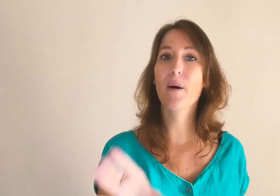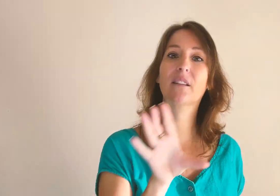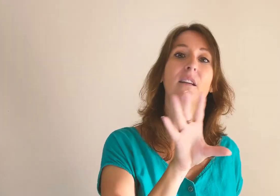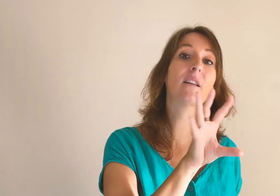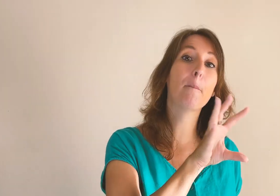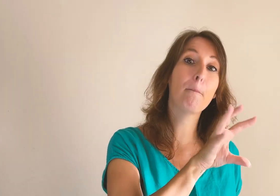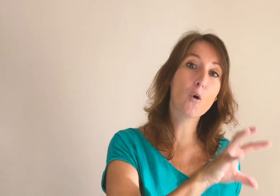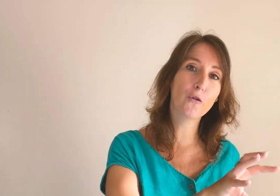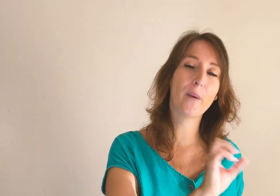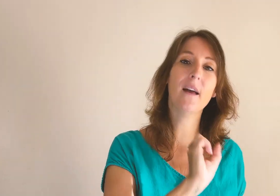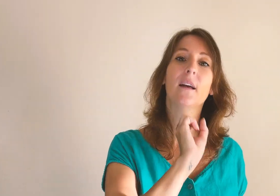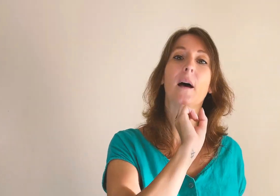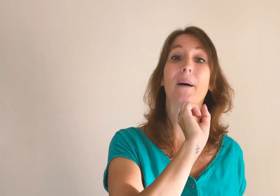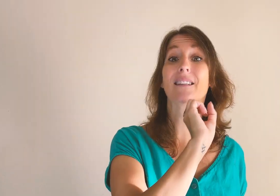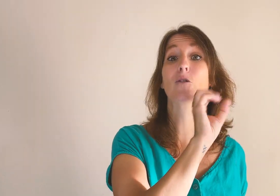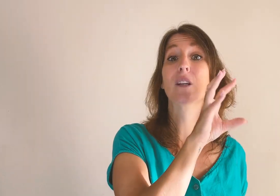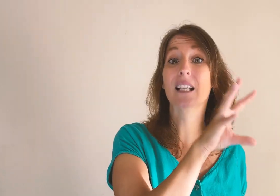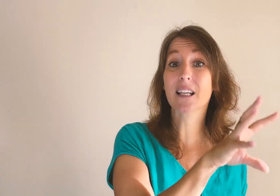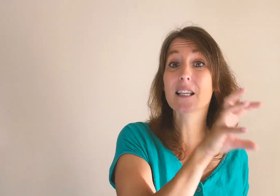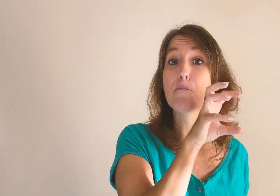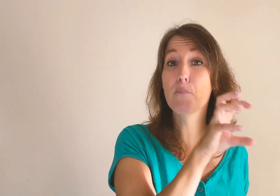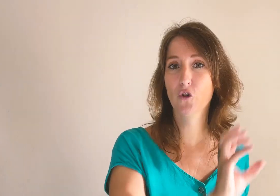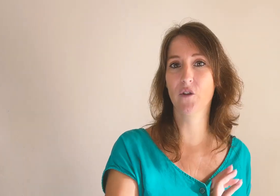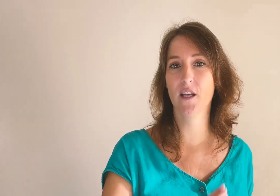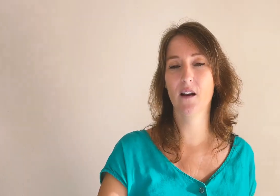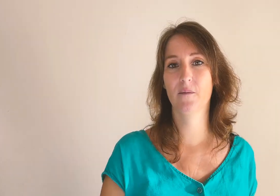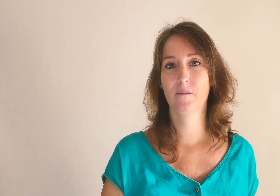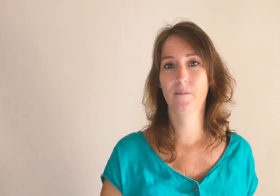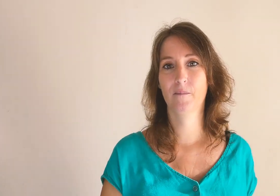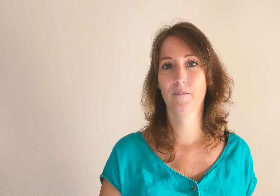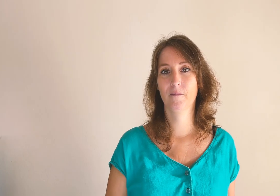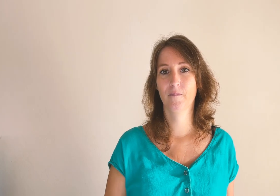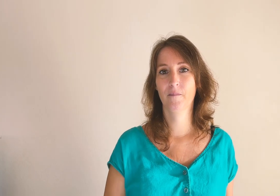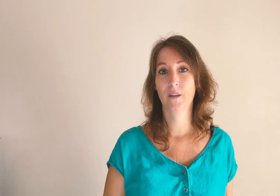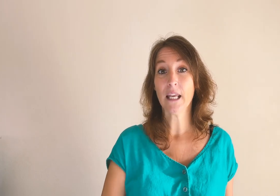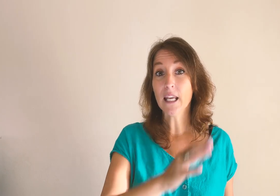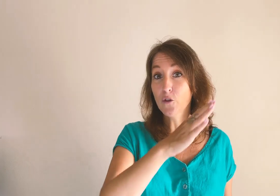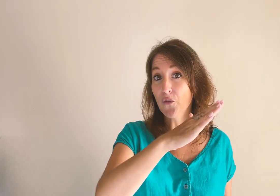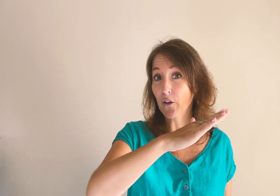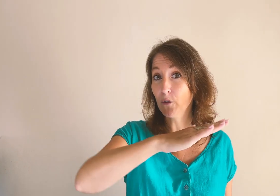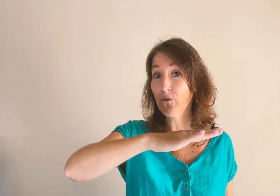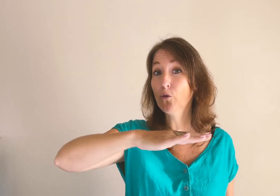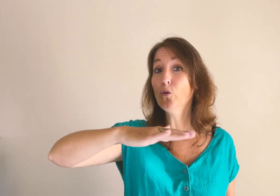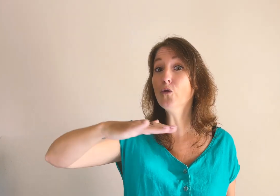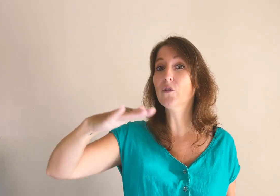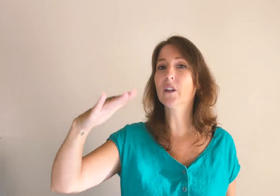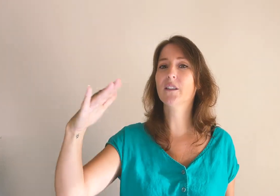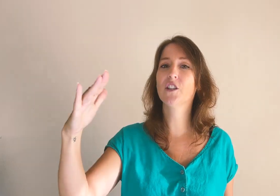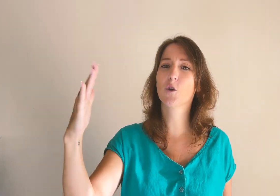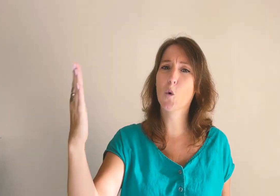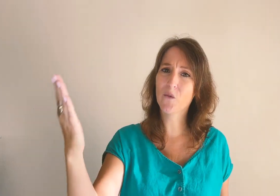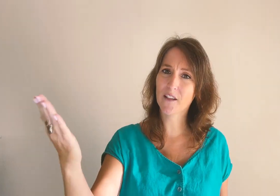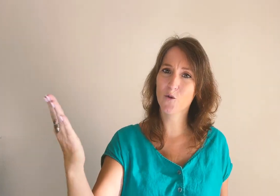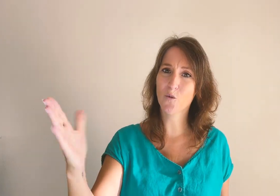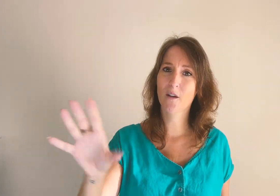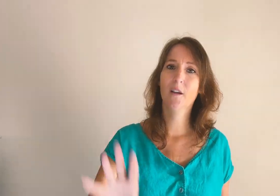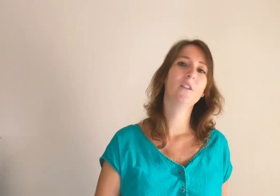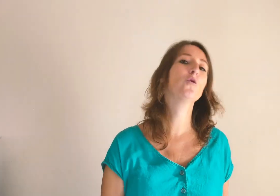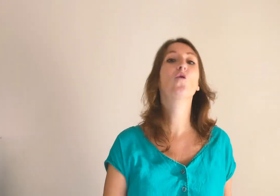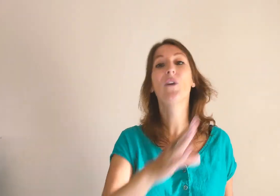partir d'un prospect, à partir de quelqu'un qui est potentiel. Et de faire suivre toute une stratégie de conversion. Donc, on va